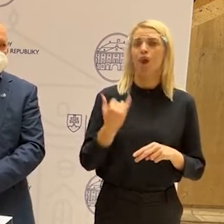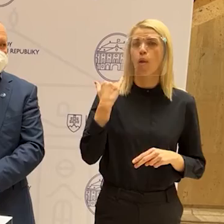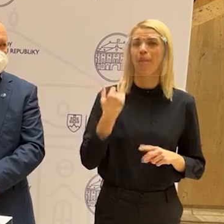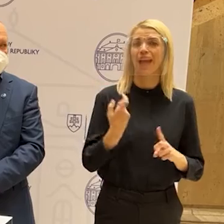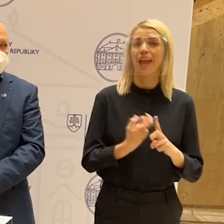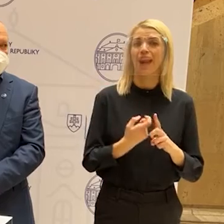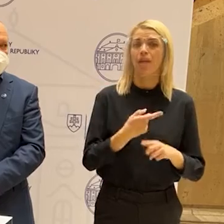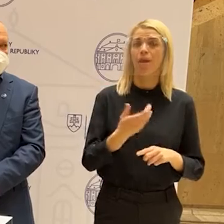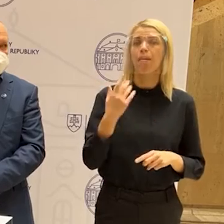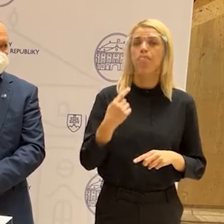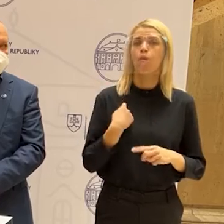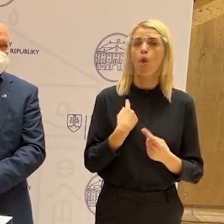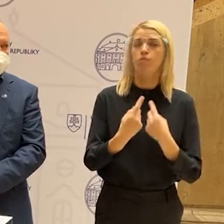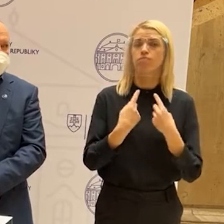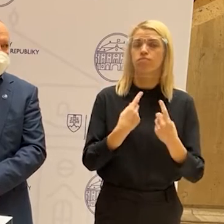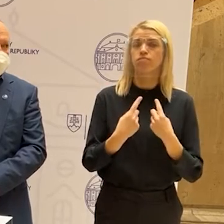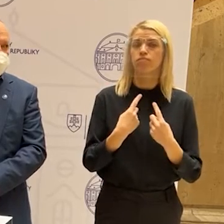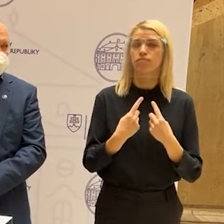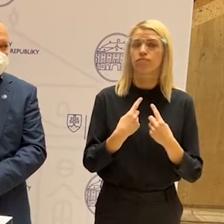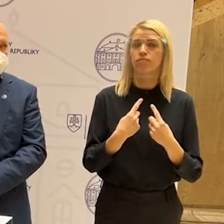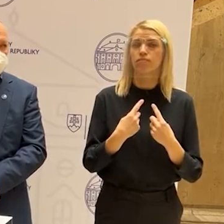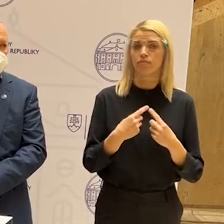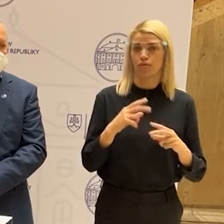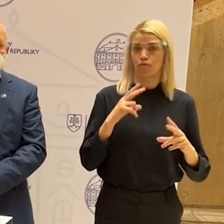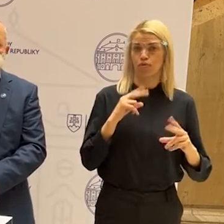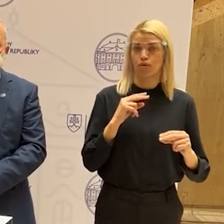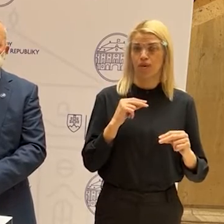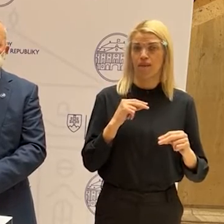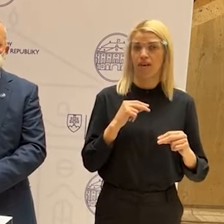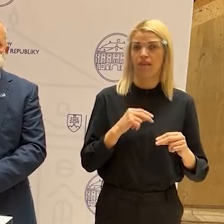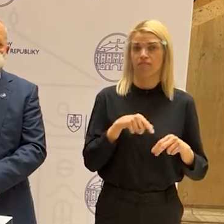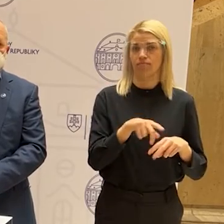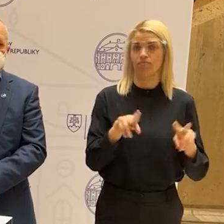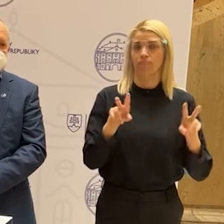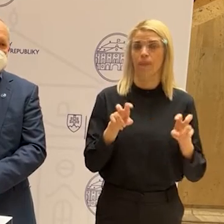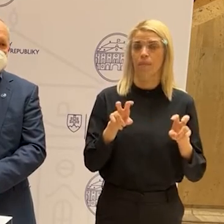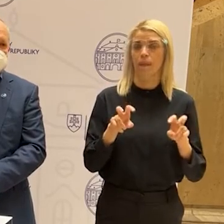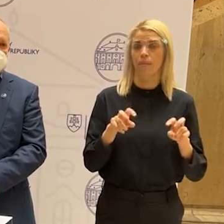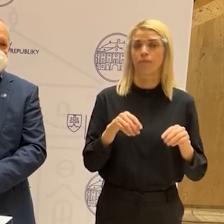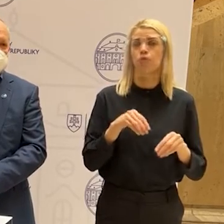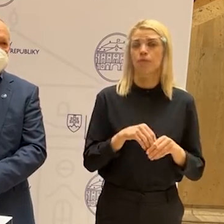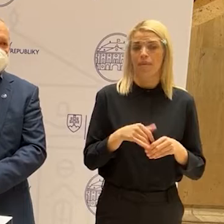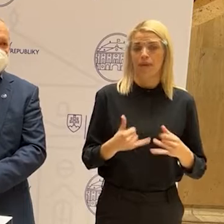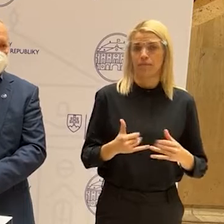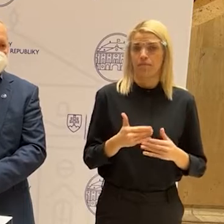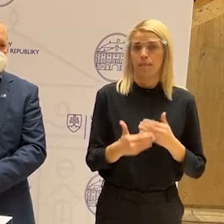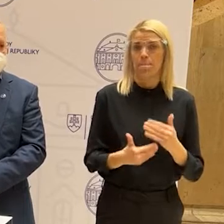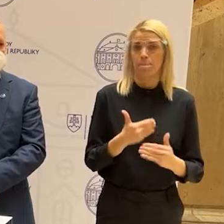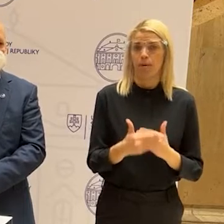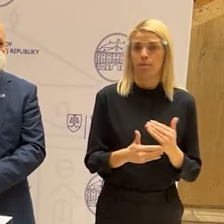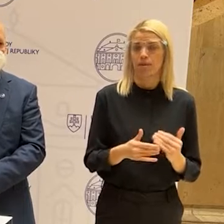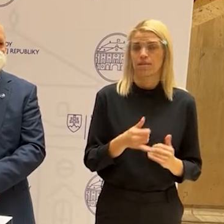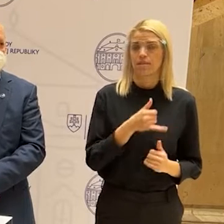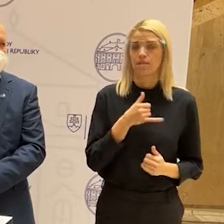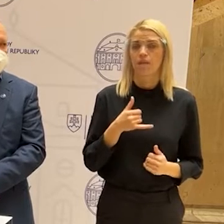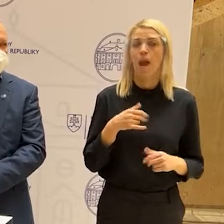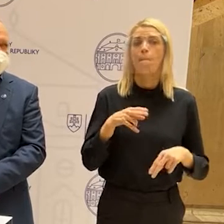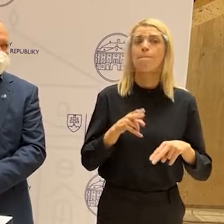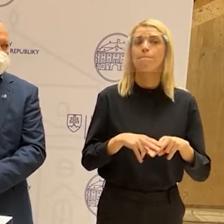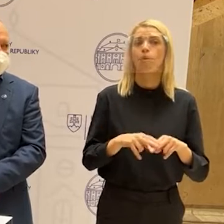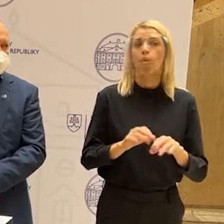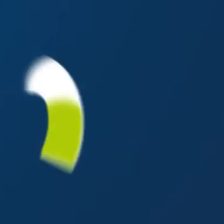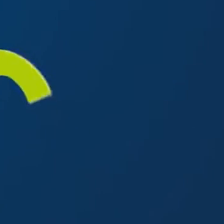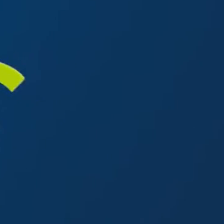prišiel späť s 5 ľuďmi na túto tému sa s nami rozprávať. Takže tá vec je v procese a potom tomu budeme vedieť